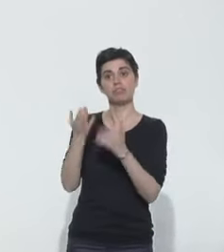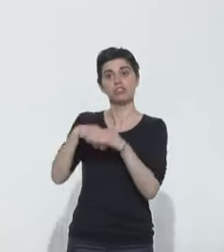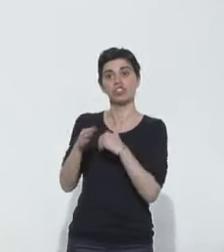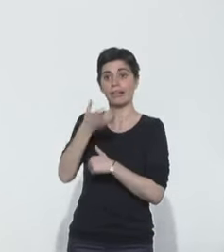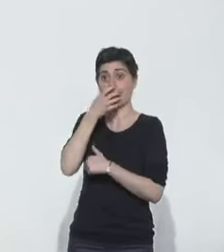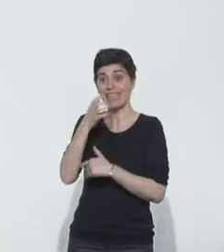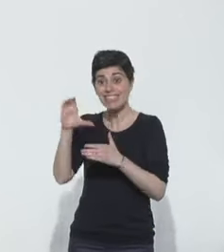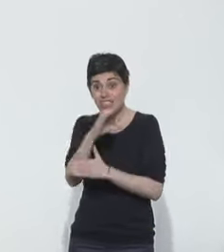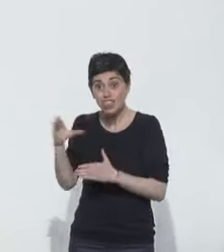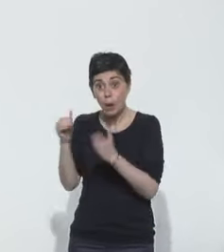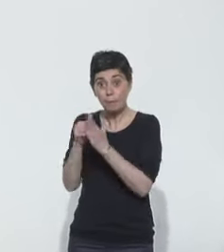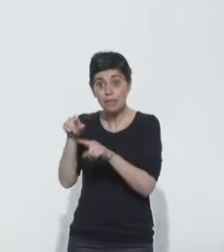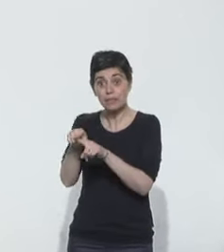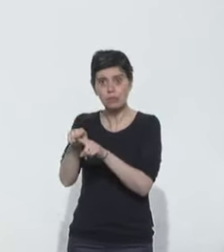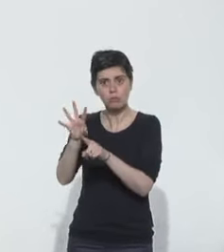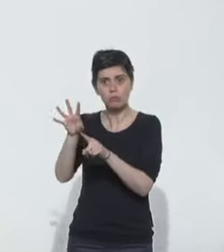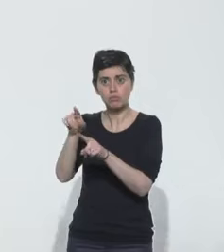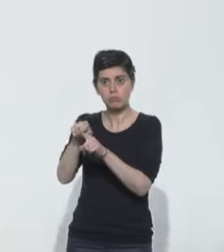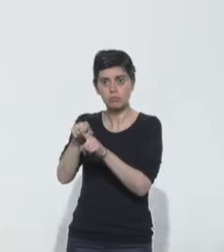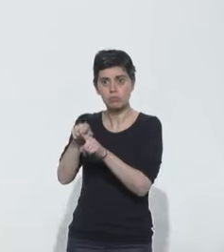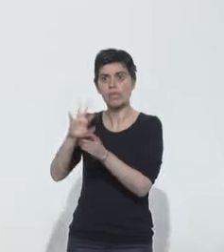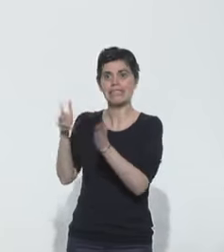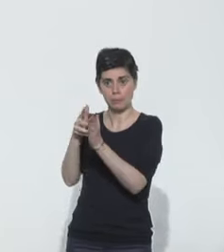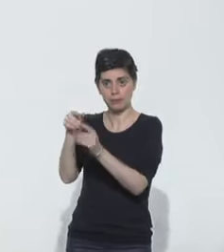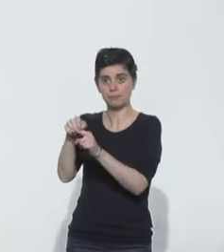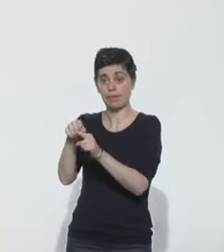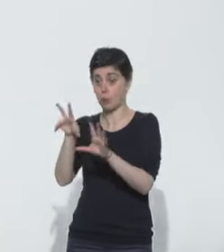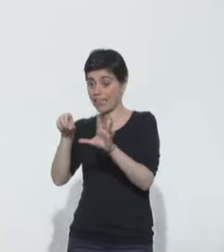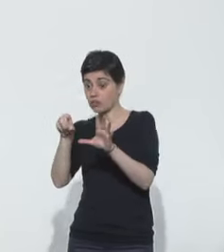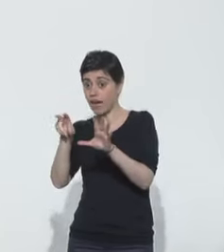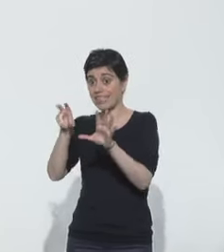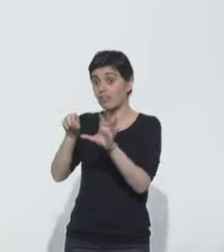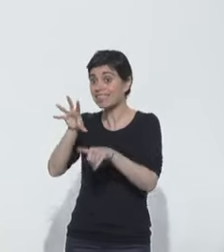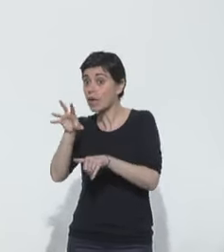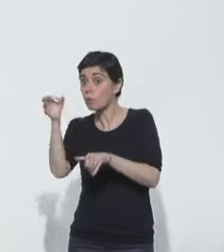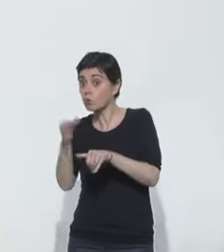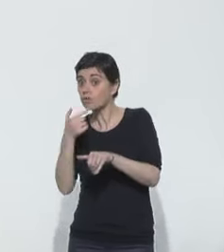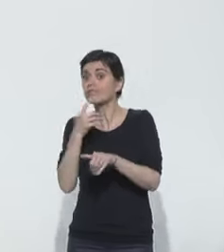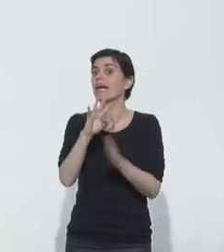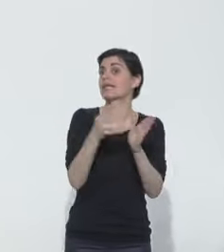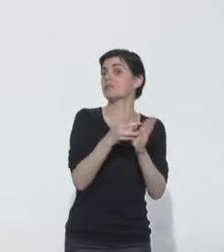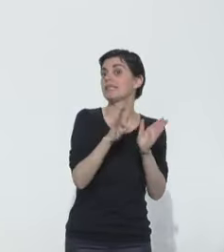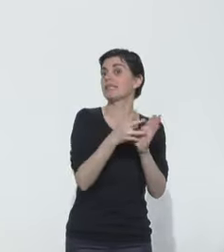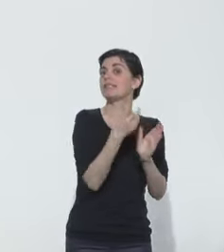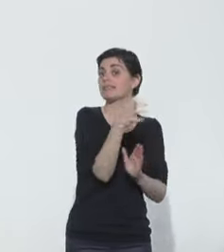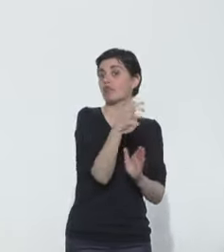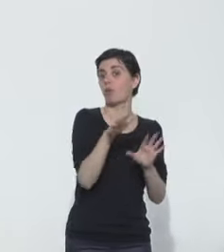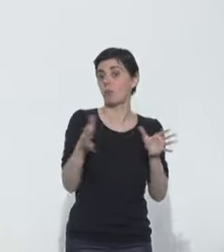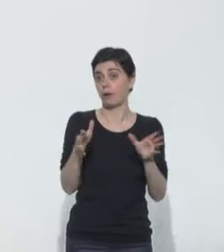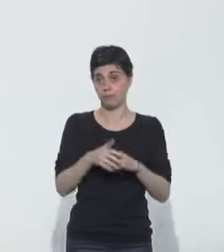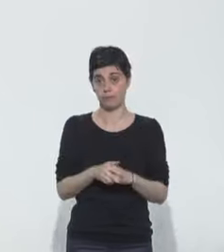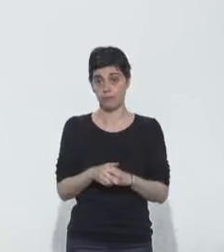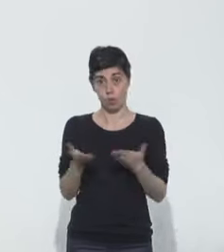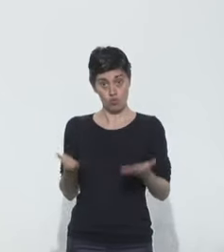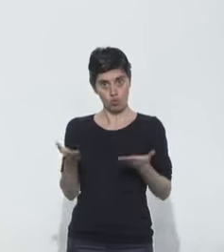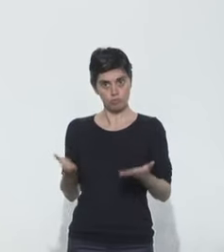5 000 avant la crise sanitaire étaient occupés en temps normal à 80-85%, 4 000 à 4 500. Qu'en est-il aujourd'hui ? Car